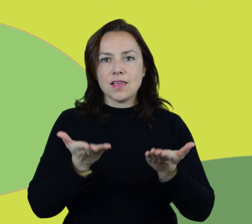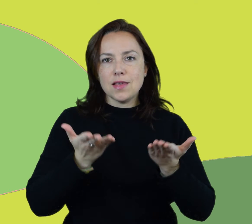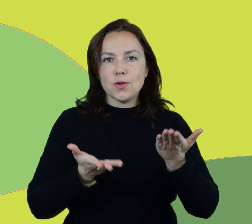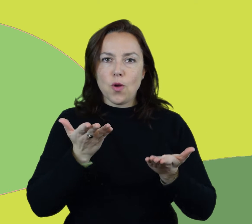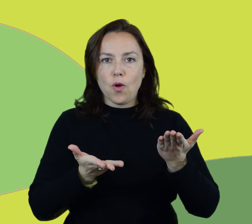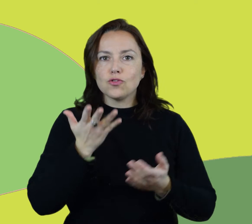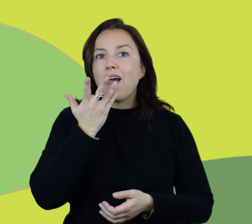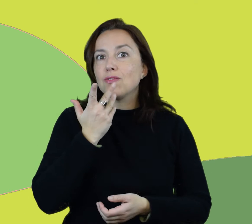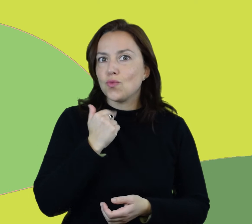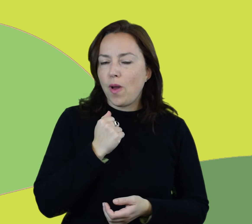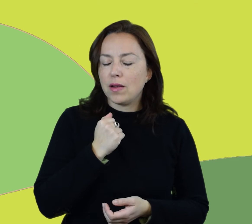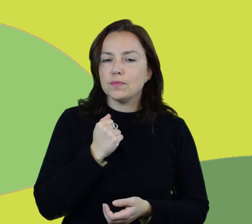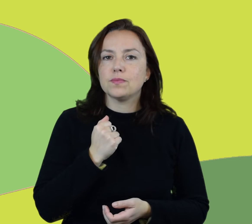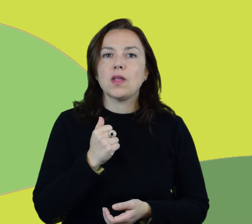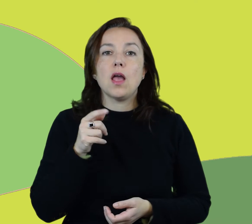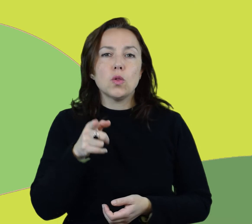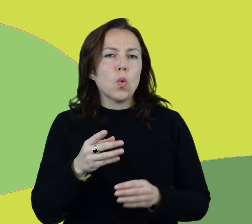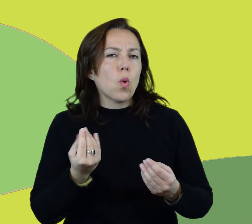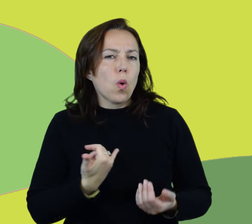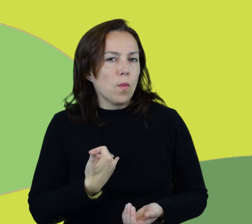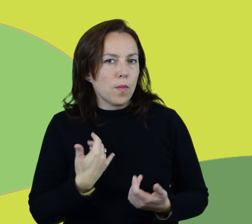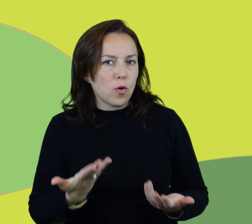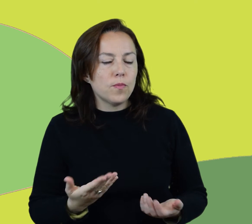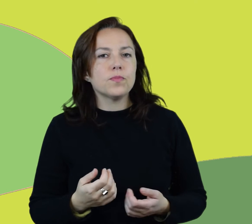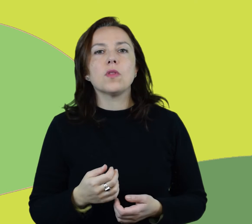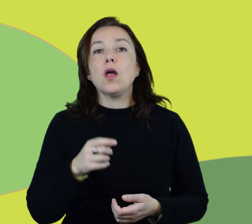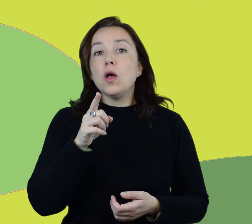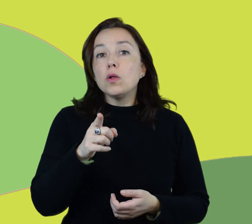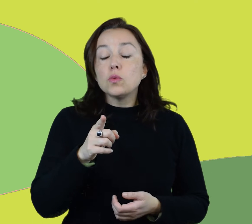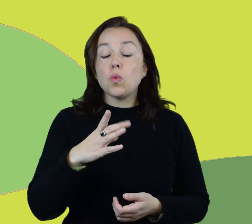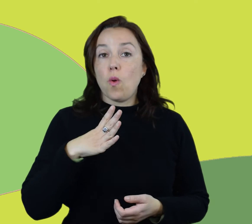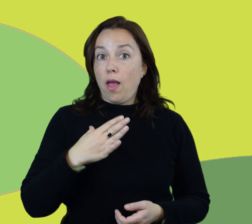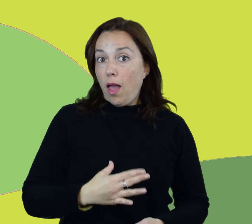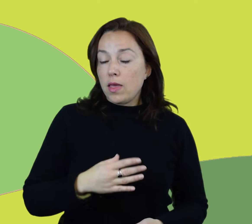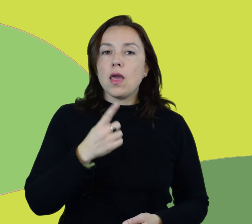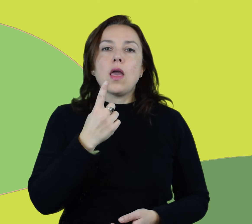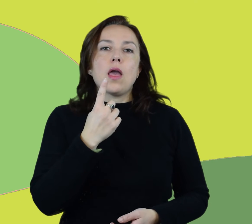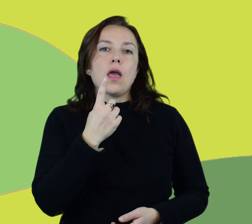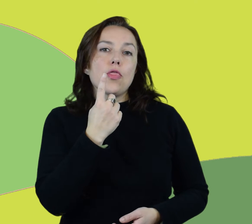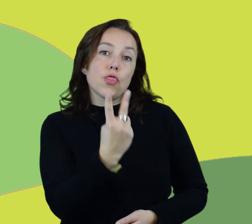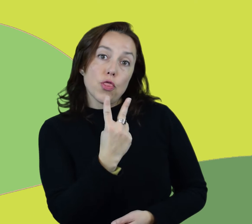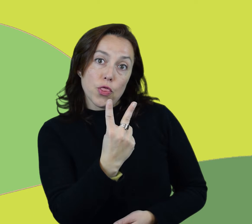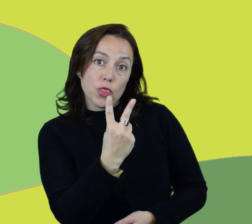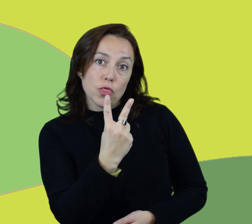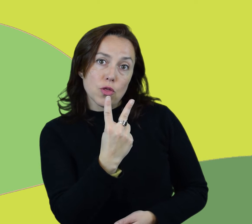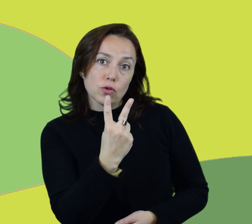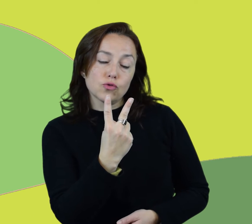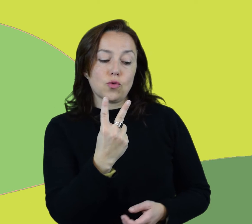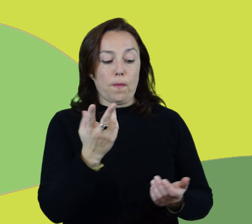kilos de azúcar. Para lograrlo, contás con dos pesas de 5 kilos